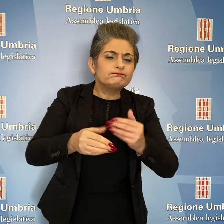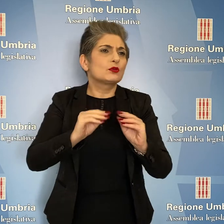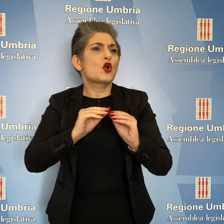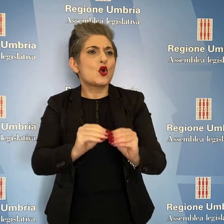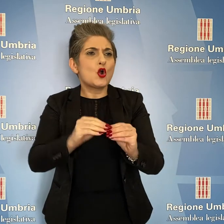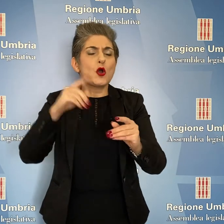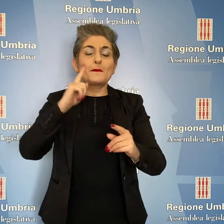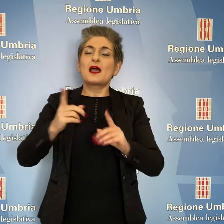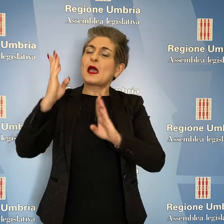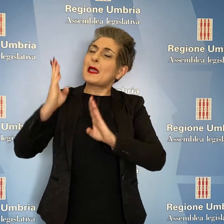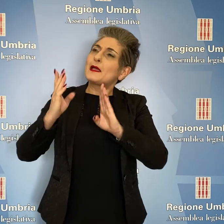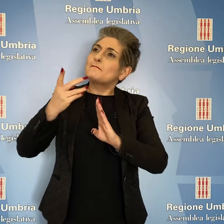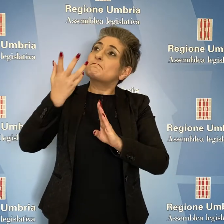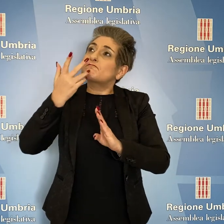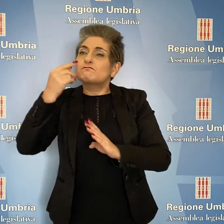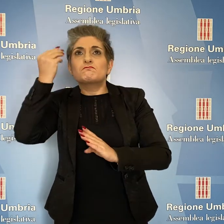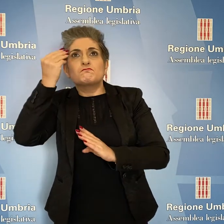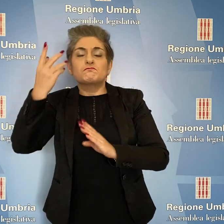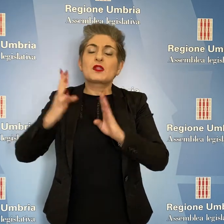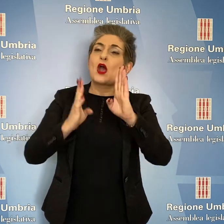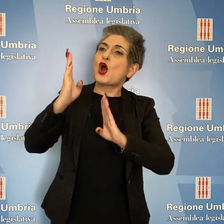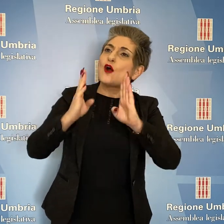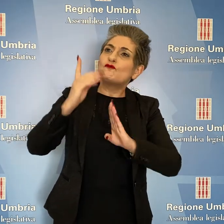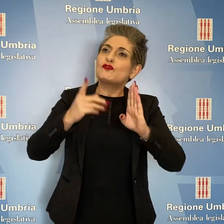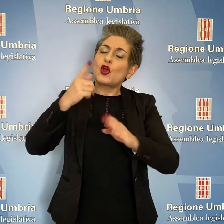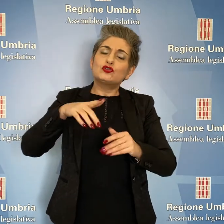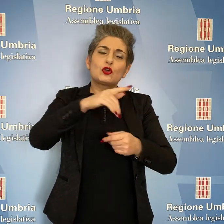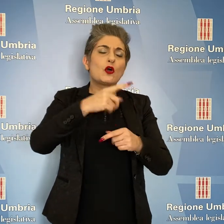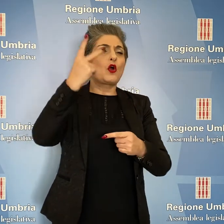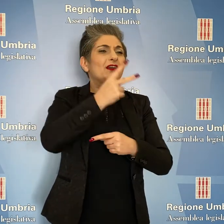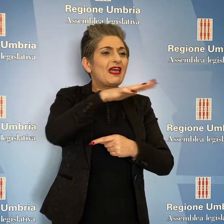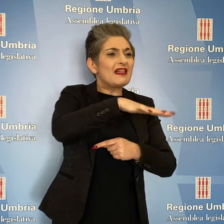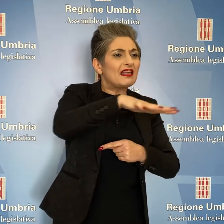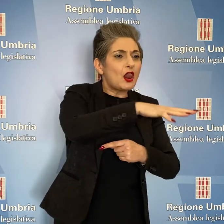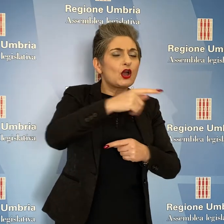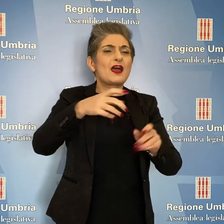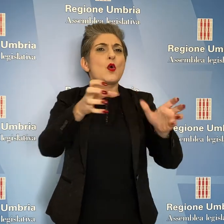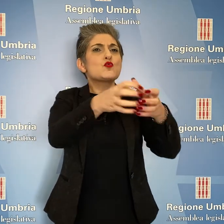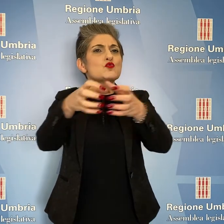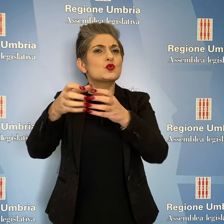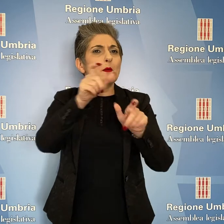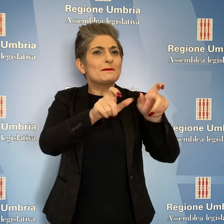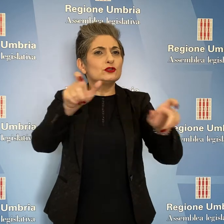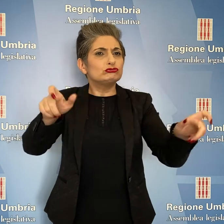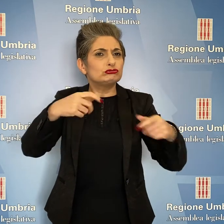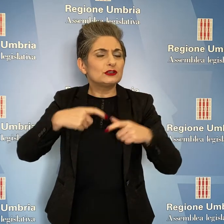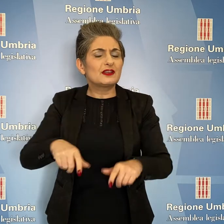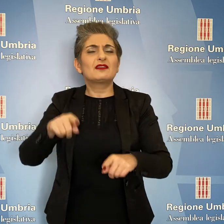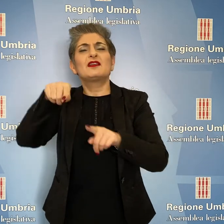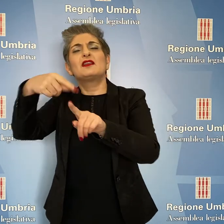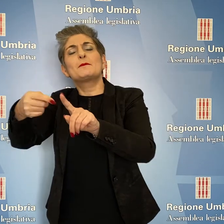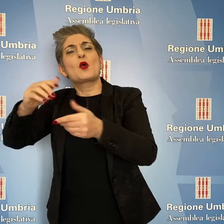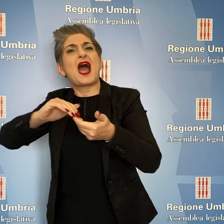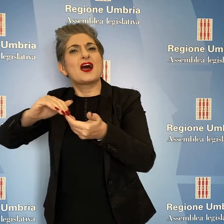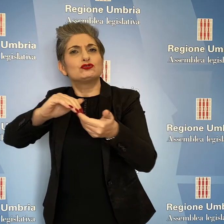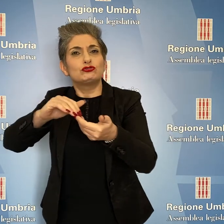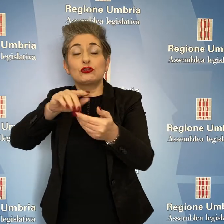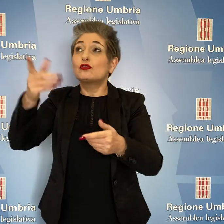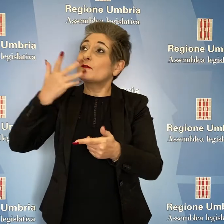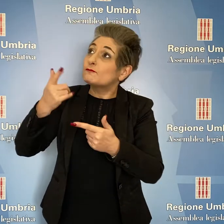attivare un confronto partecipato e costruttivo con le realtà locali, gruppi di cittadini ed associazioni. L'assessore Melasec